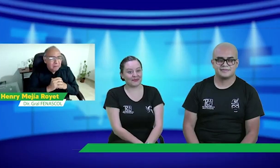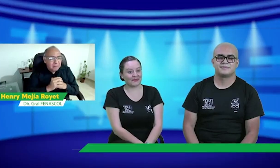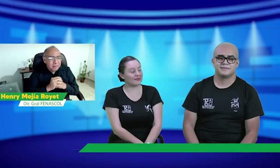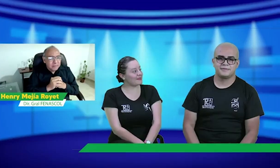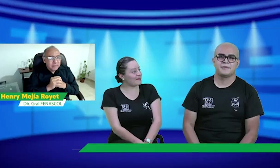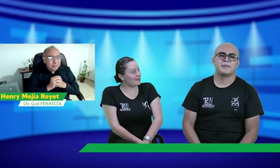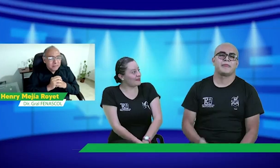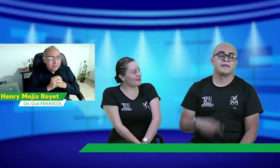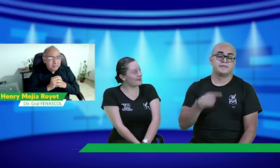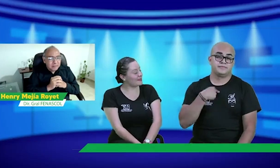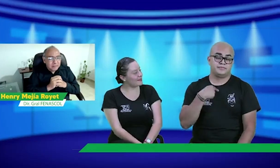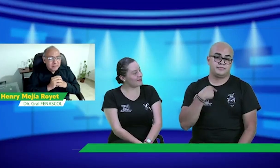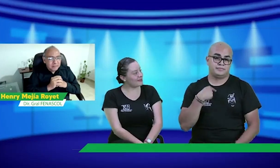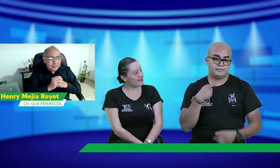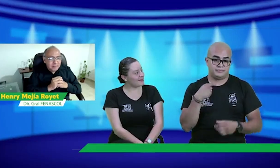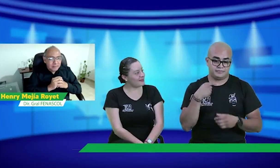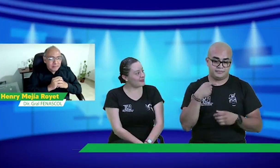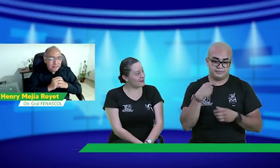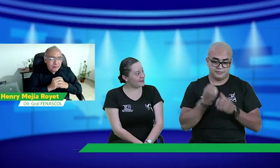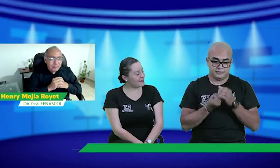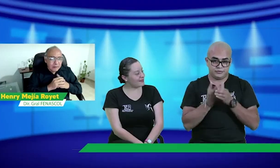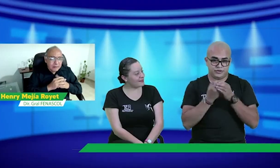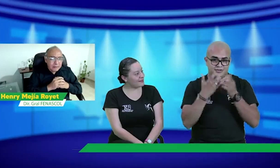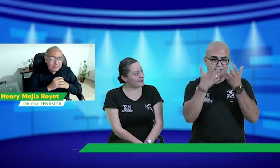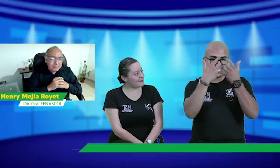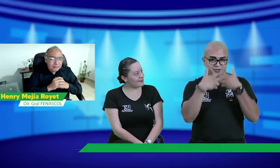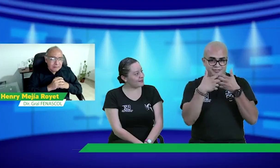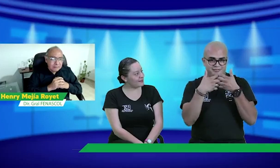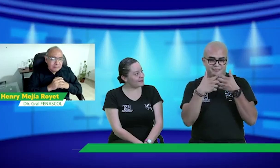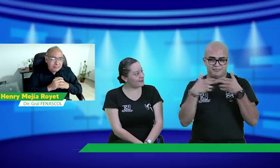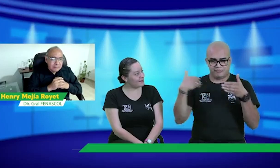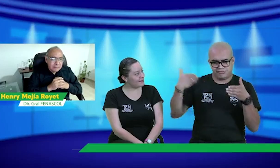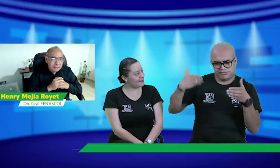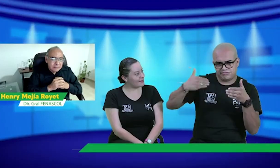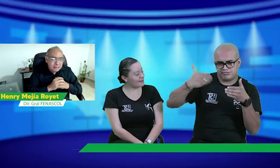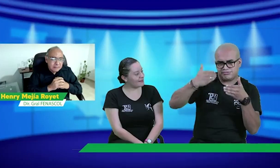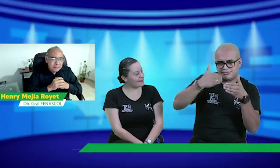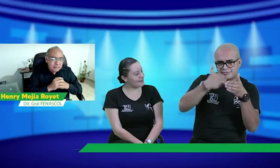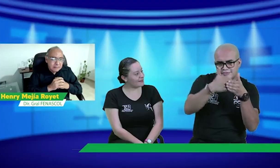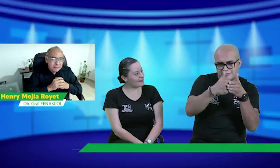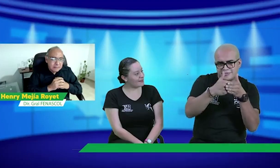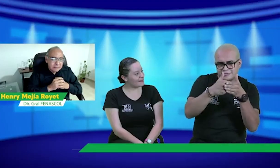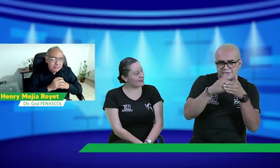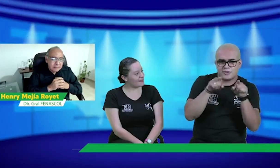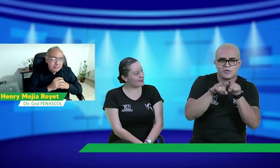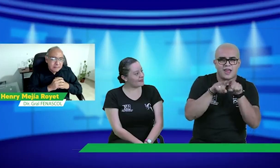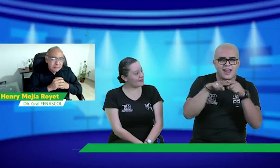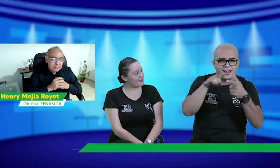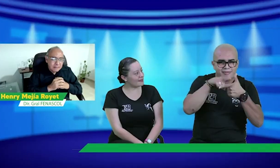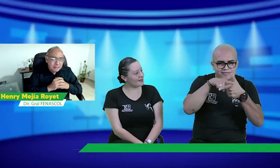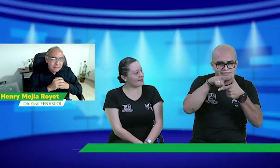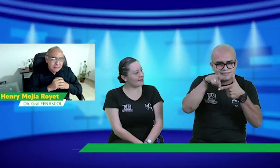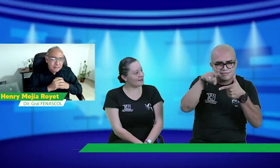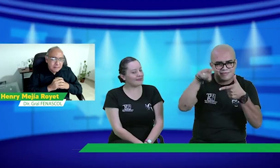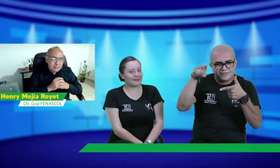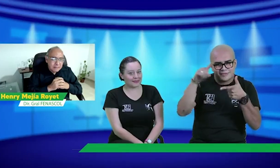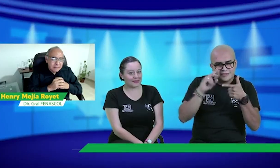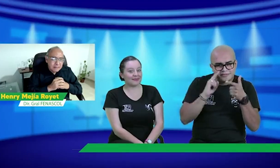Cuéntanos un poco más. Bueno, en los productos de la empresa, que llevamos ya un tiempo, es como, bueno,